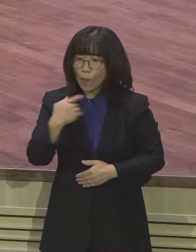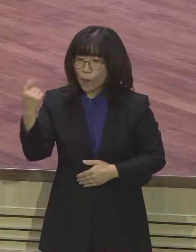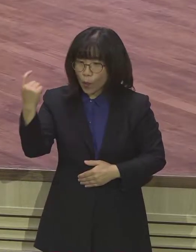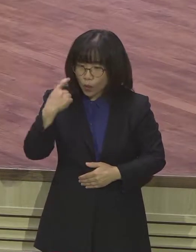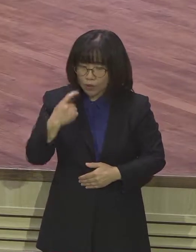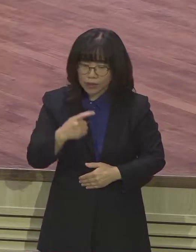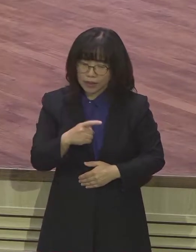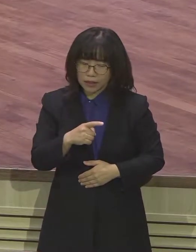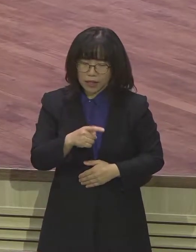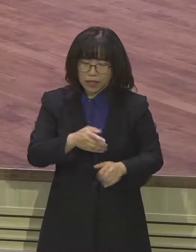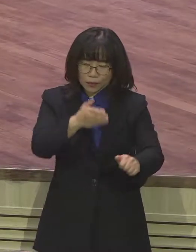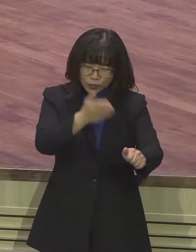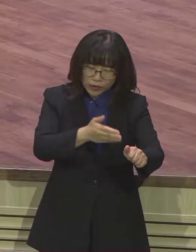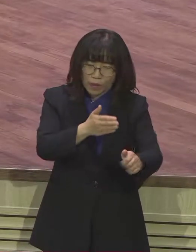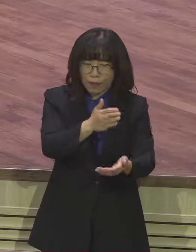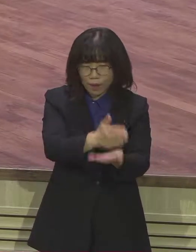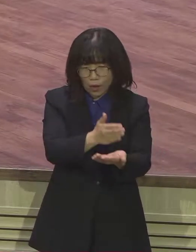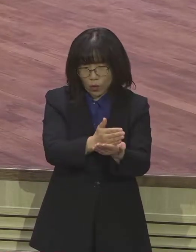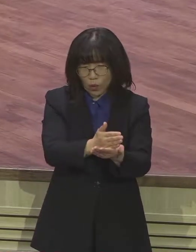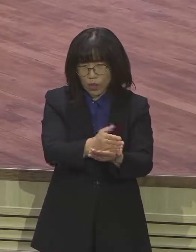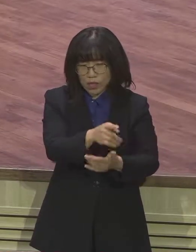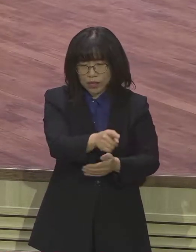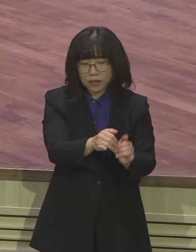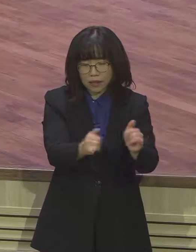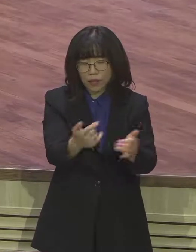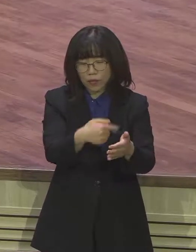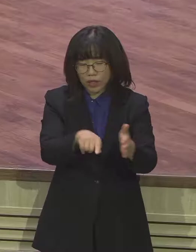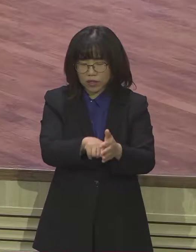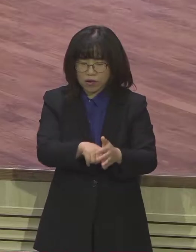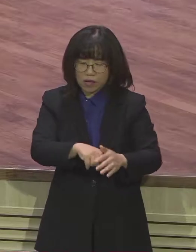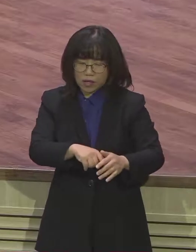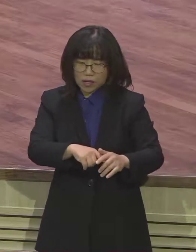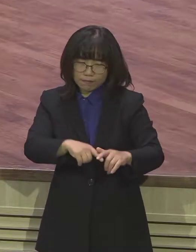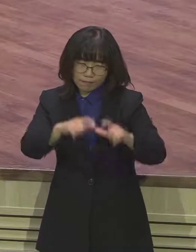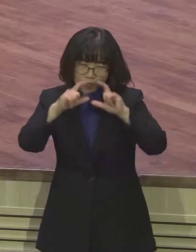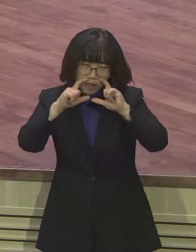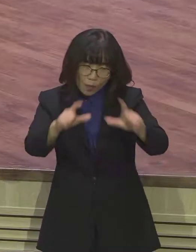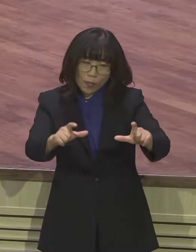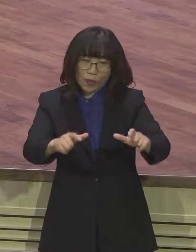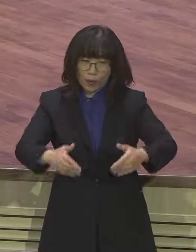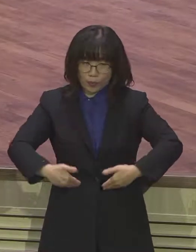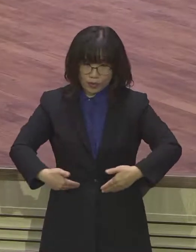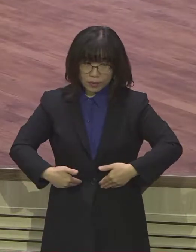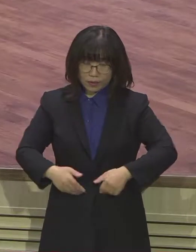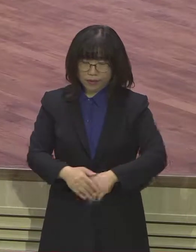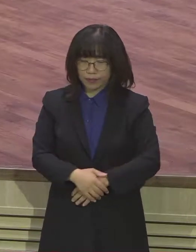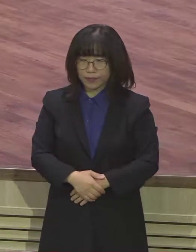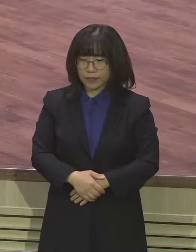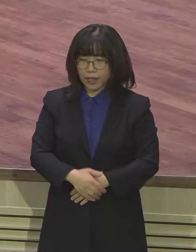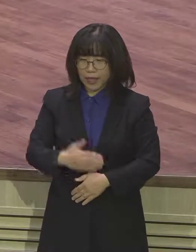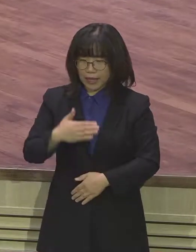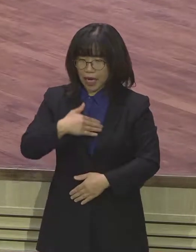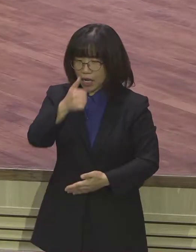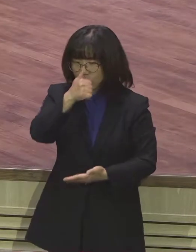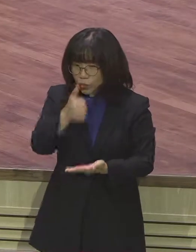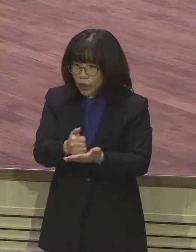철저히 예수님을 주라 시인하기 전에 내가 하나님을 떠난 철저히 죄인이었음을 고백하는 것이 중요합니다